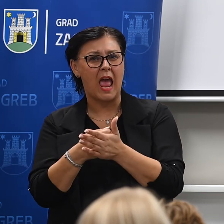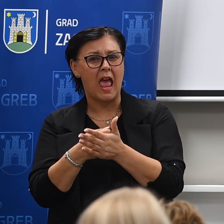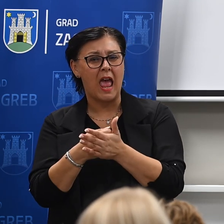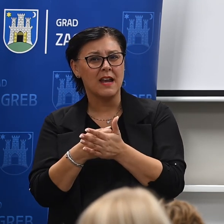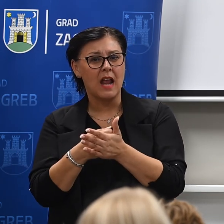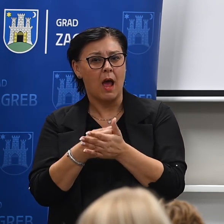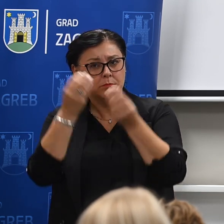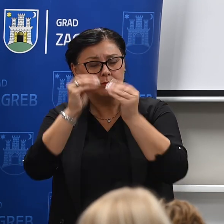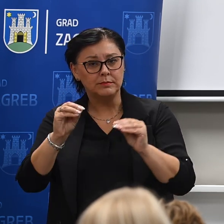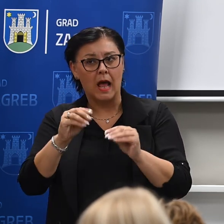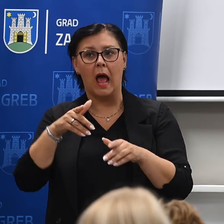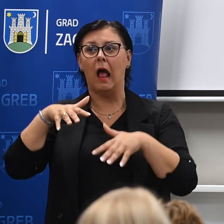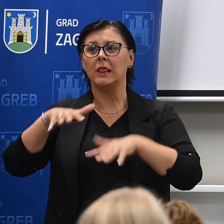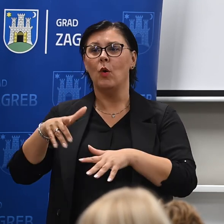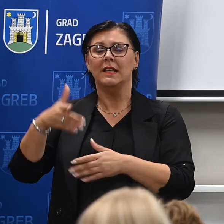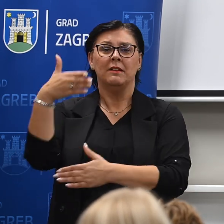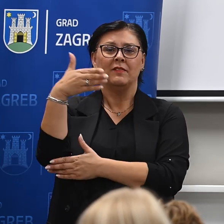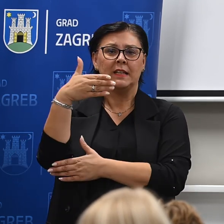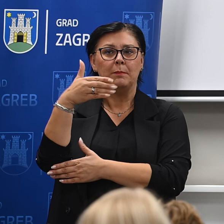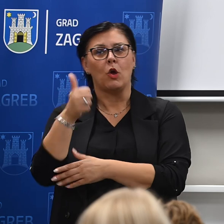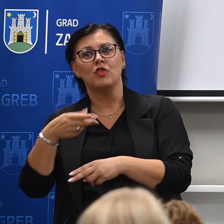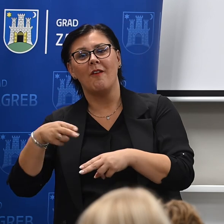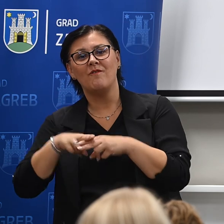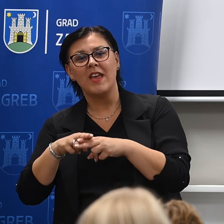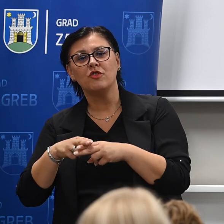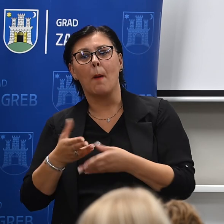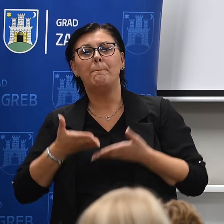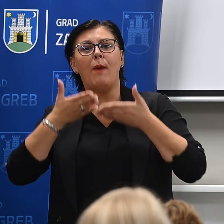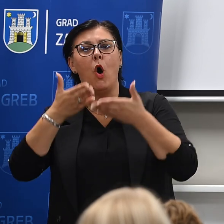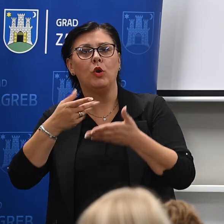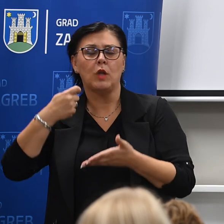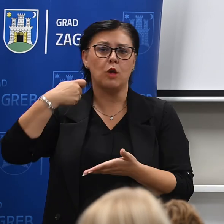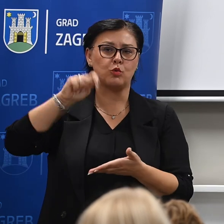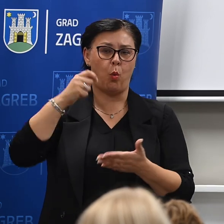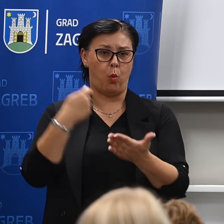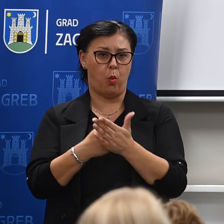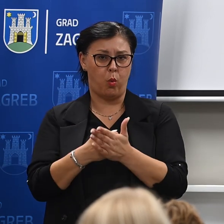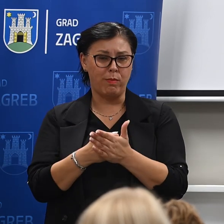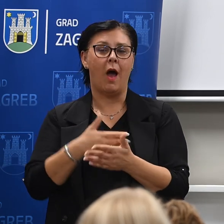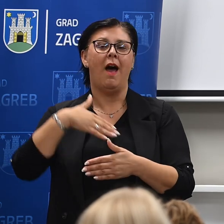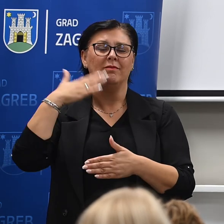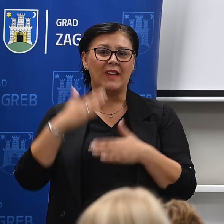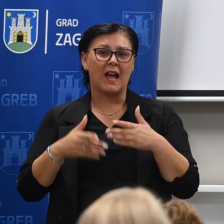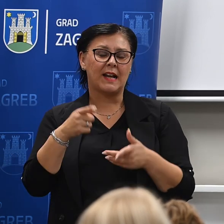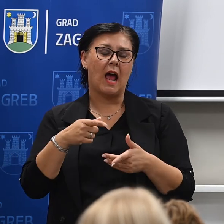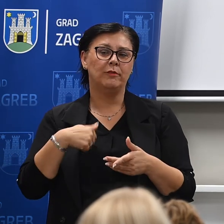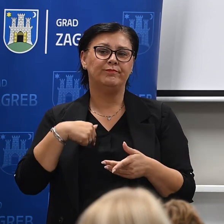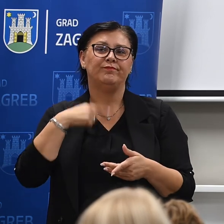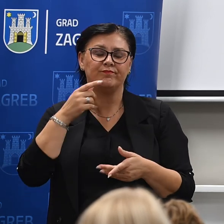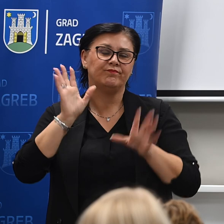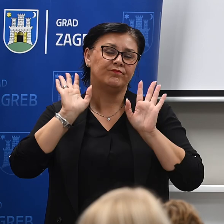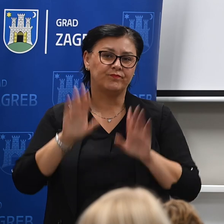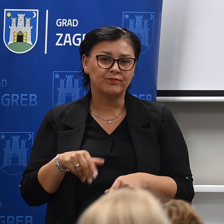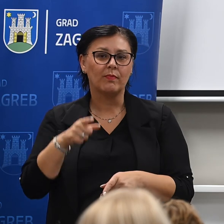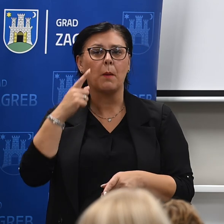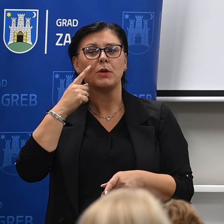zainteresirana poduzeća još više podigla svoje ponude i tako je to došlo do situacije da smo rekao ok, ajmo onda u zagrebačkom